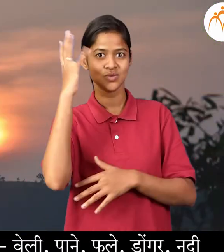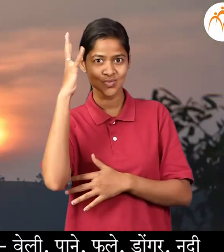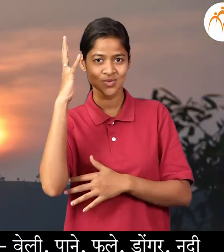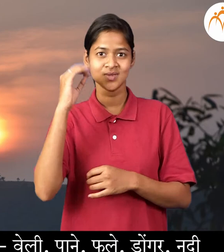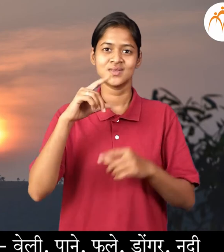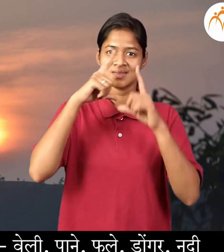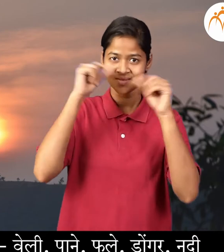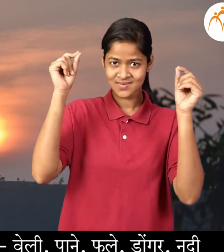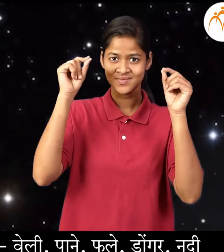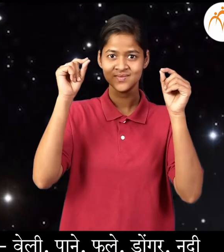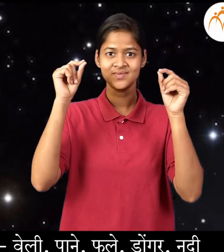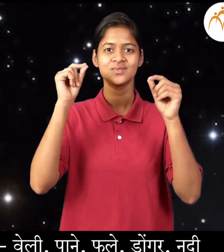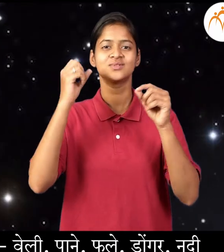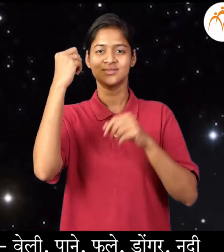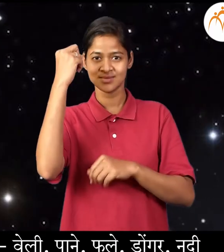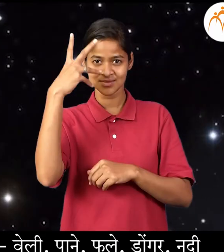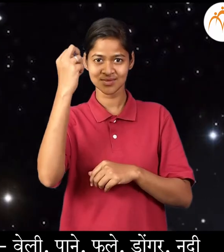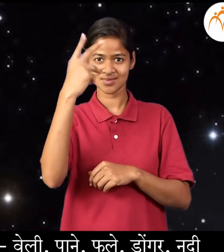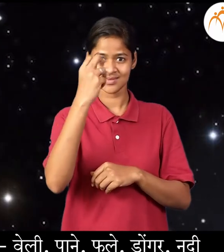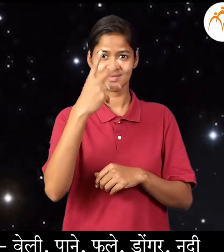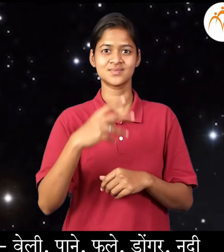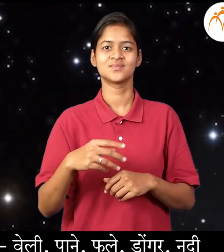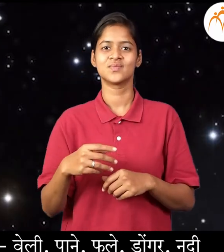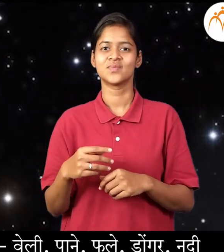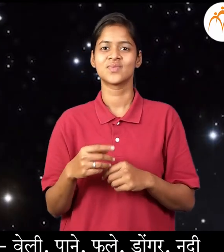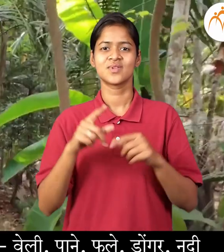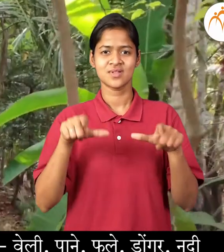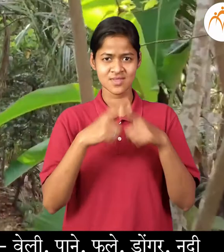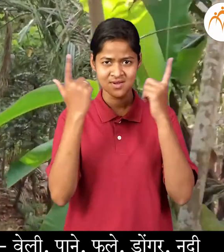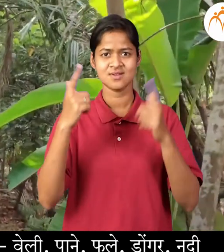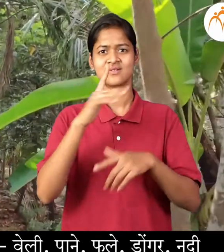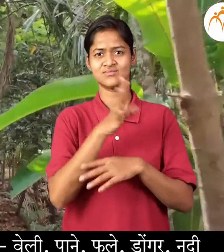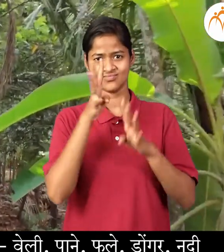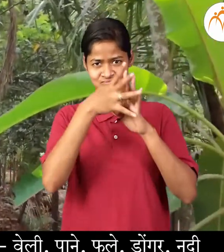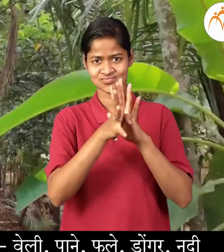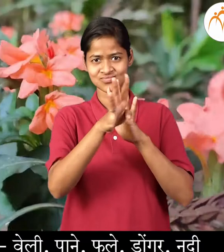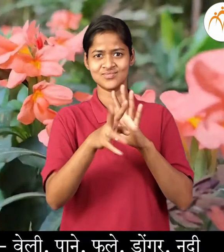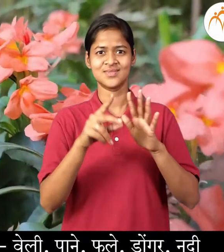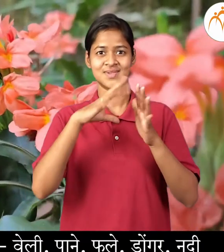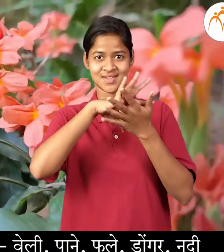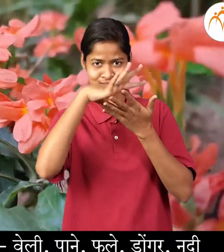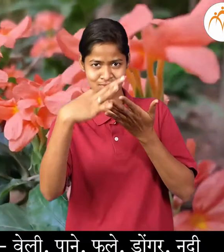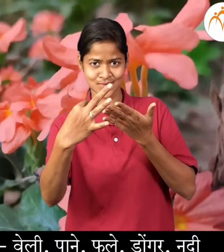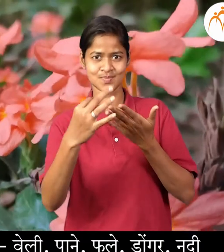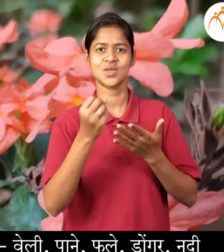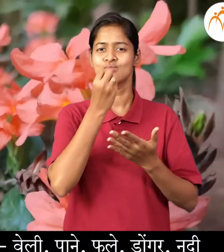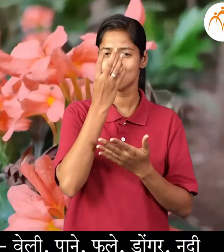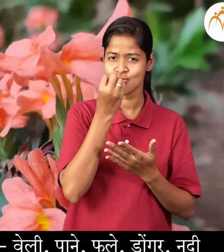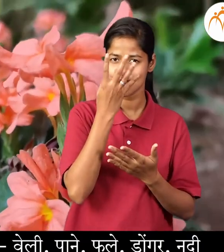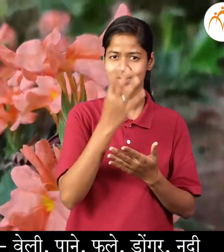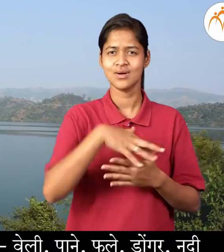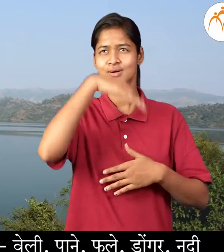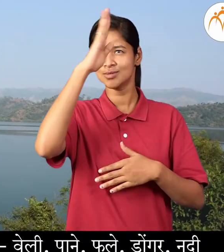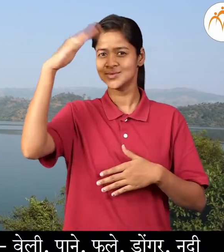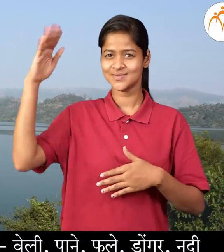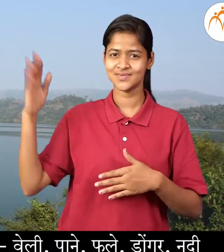सूरिय, चंद्र, तारे, जाडेवेली, पाने, फुले,